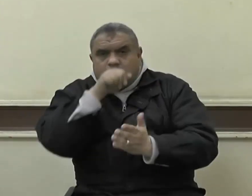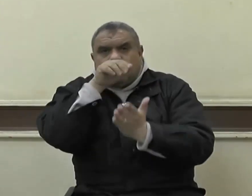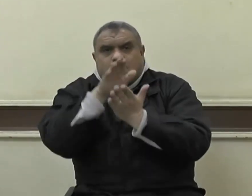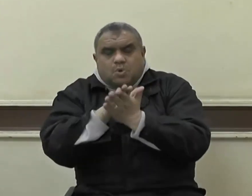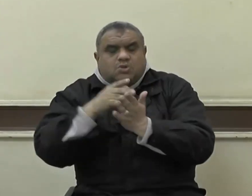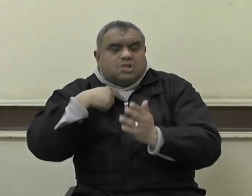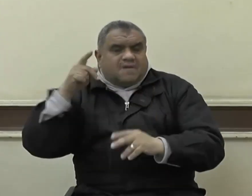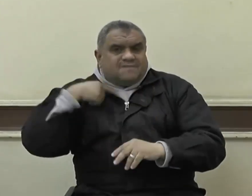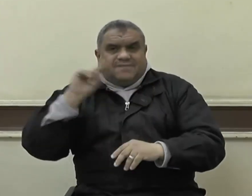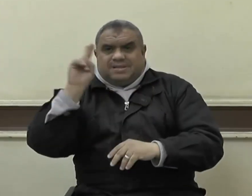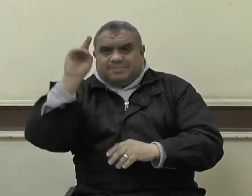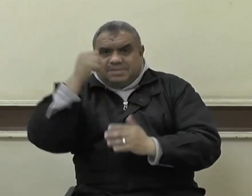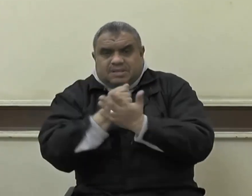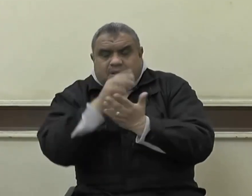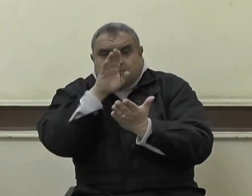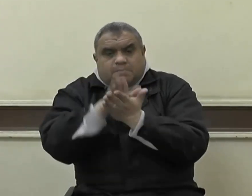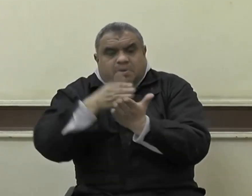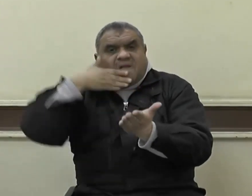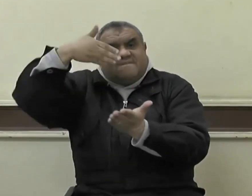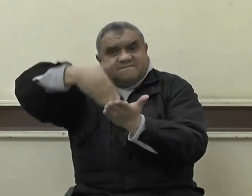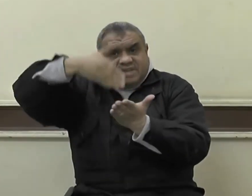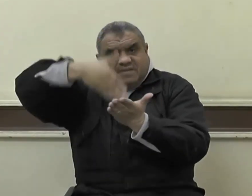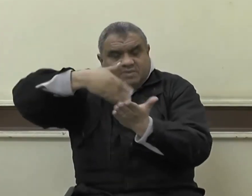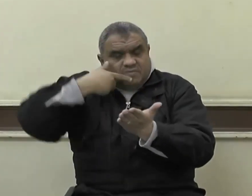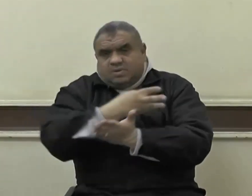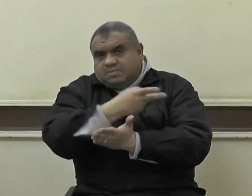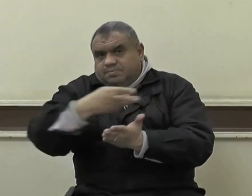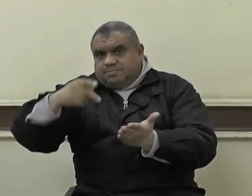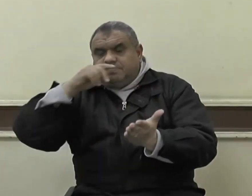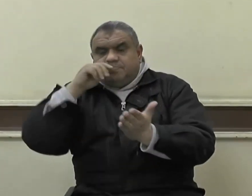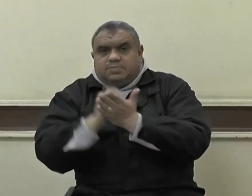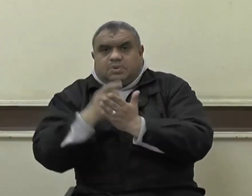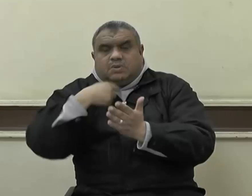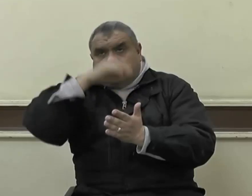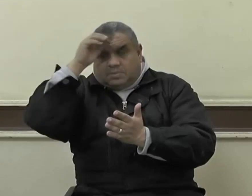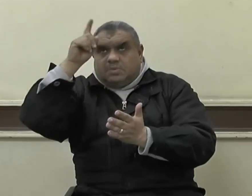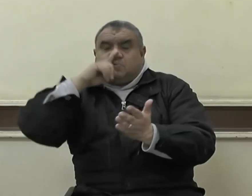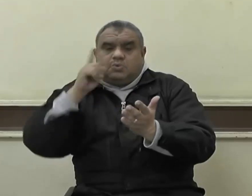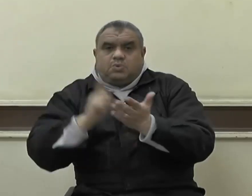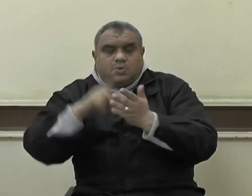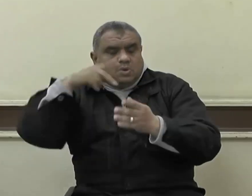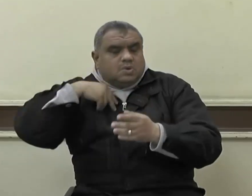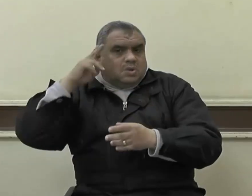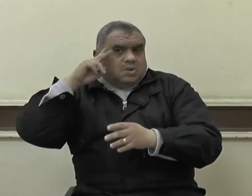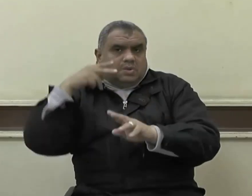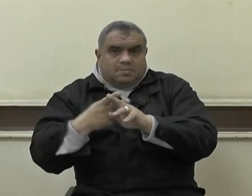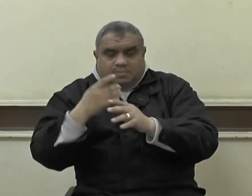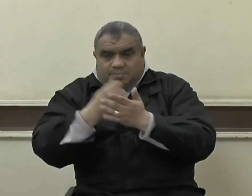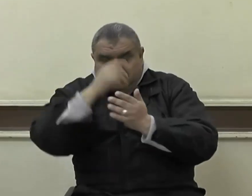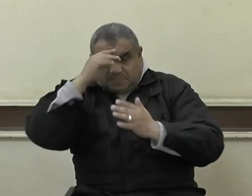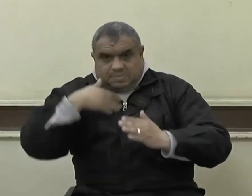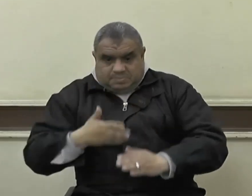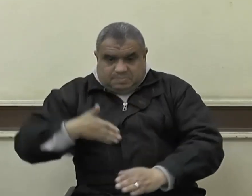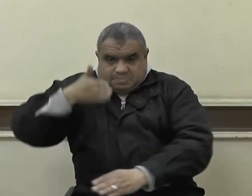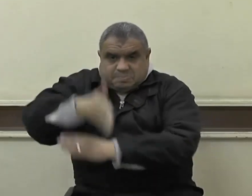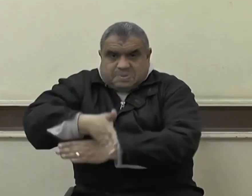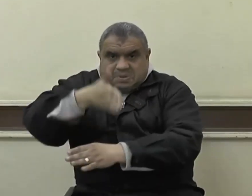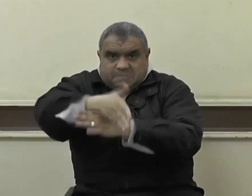والقرآن ومن أوفى بعهده من الله فاستبشروا ببيعكم الذي بايعتم